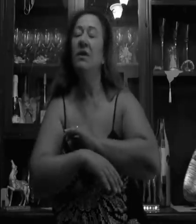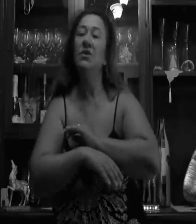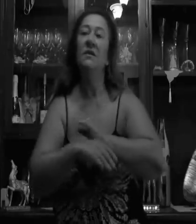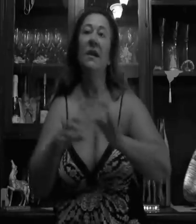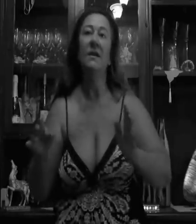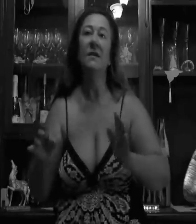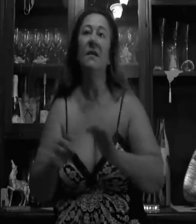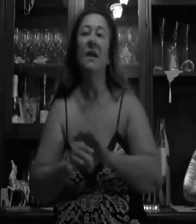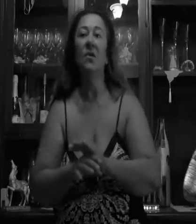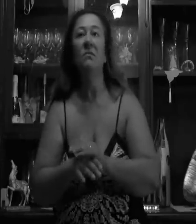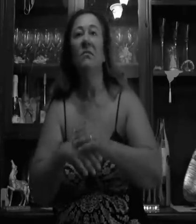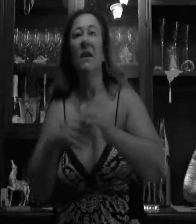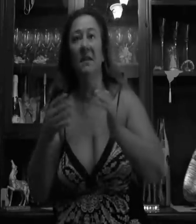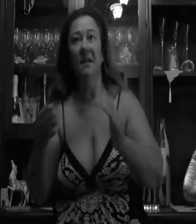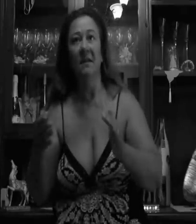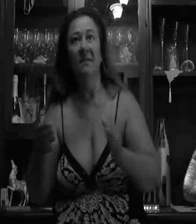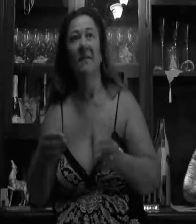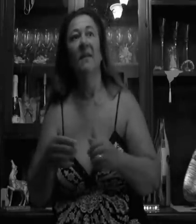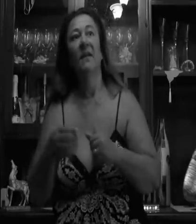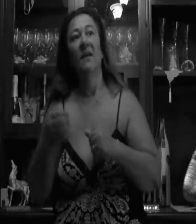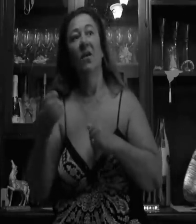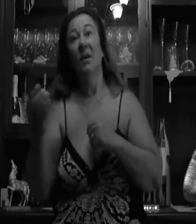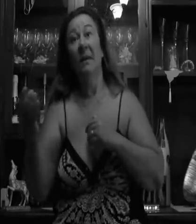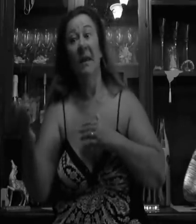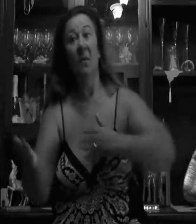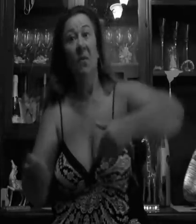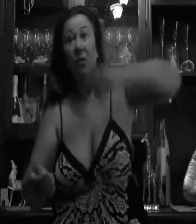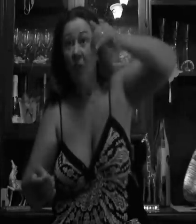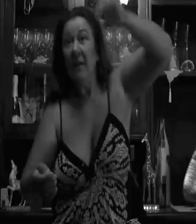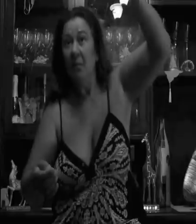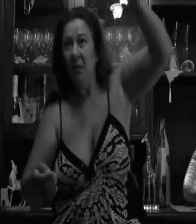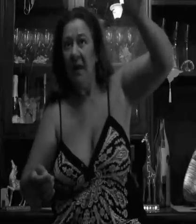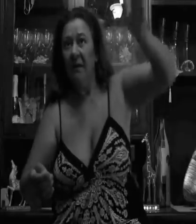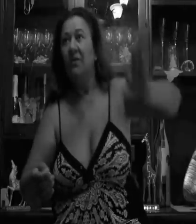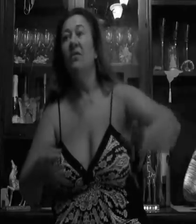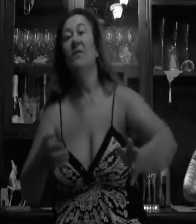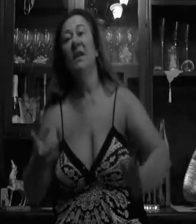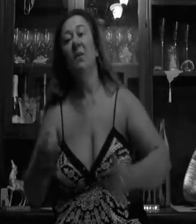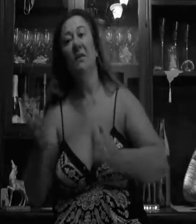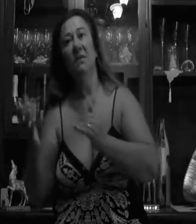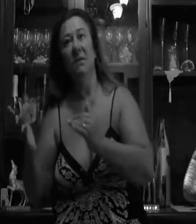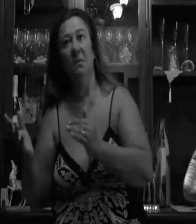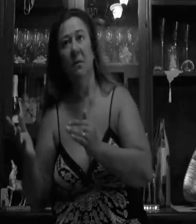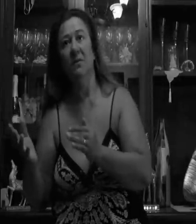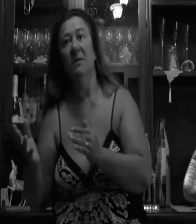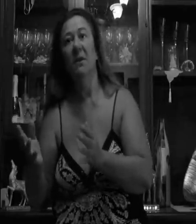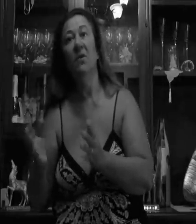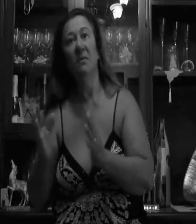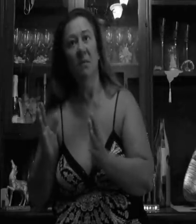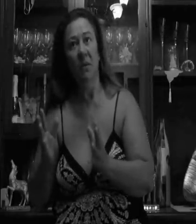una gentilezza da non credere, ora parliamo con quelli più in alto, vediamo le vostre proposte, perché noi abbiamo